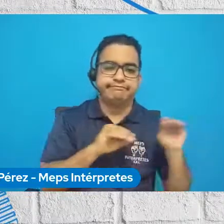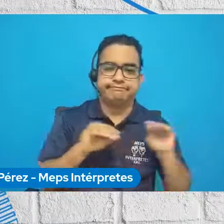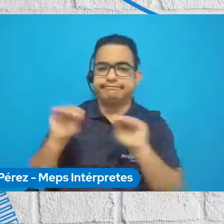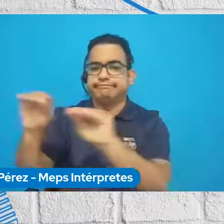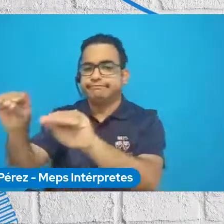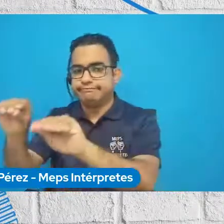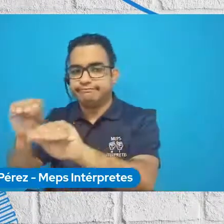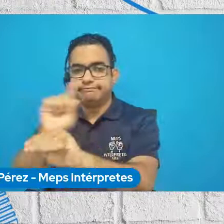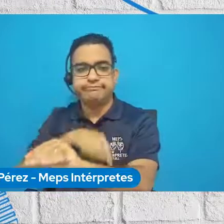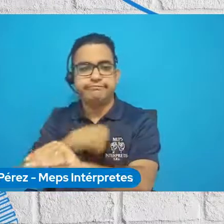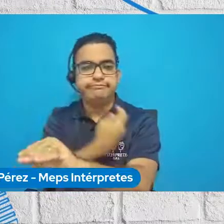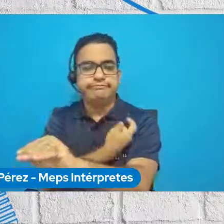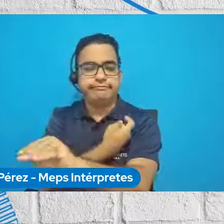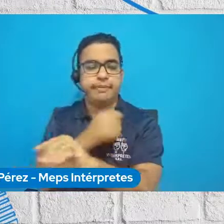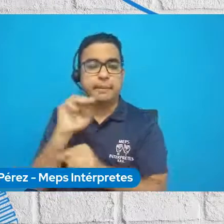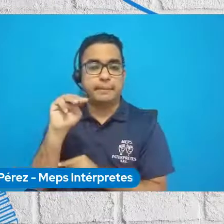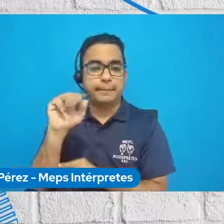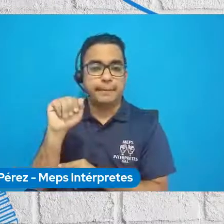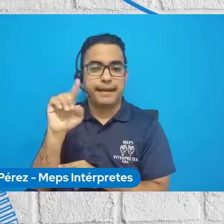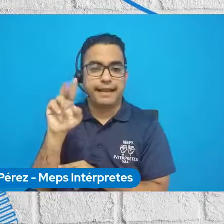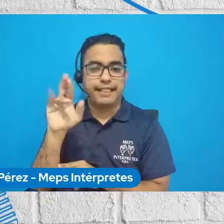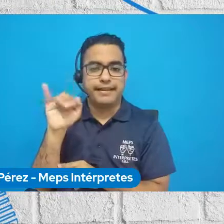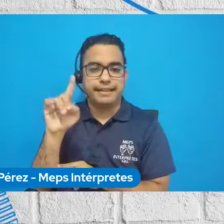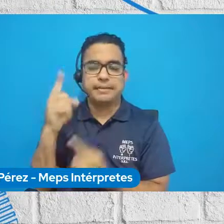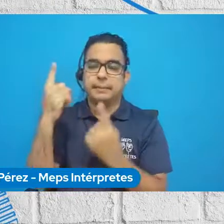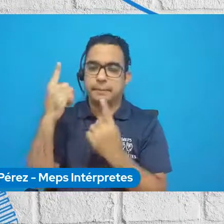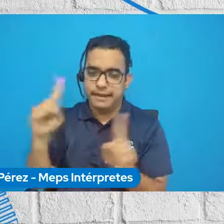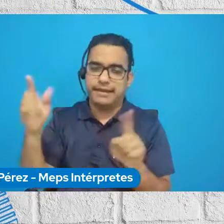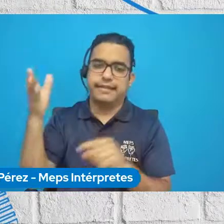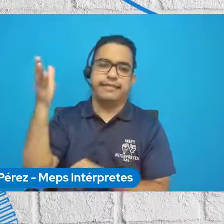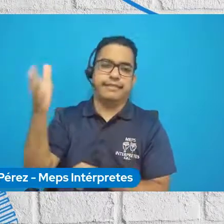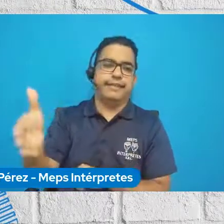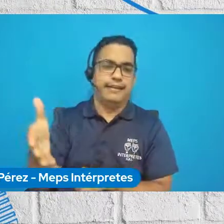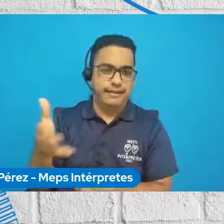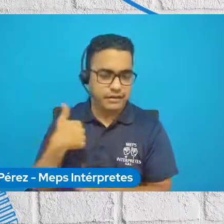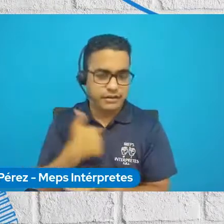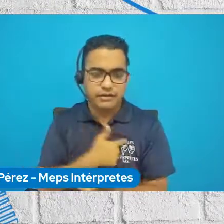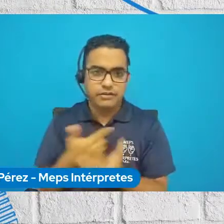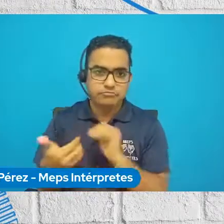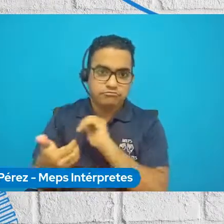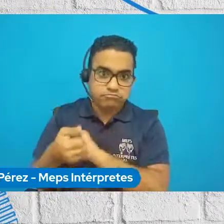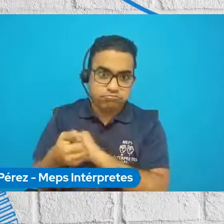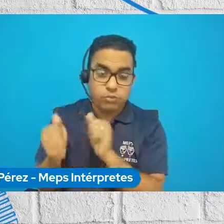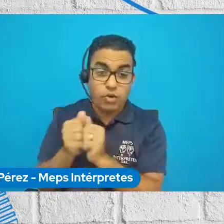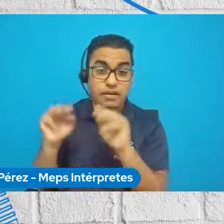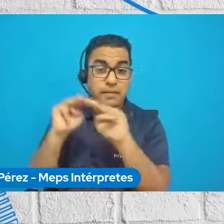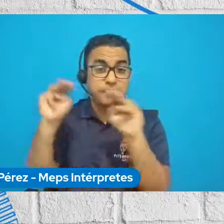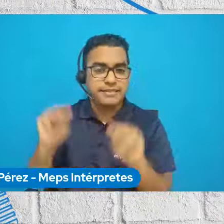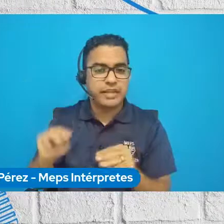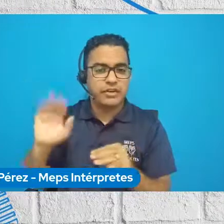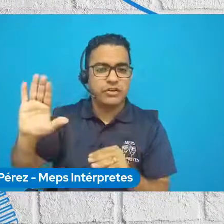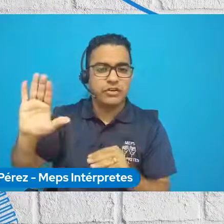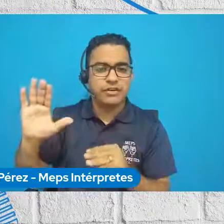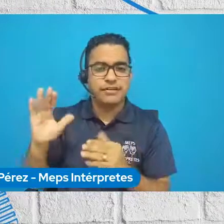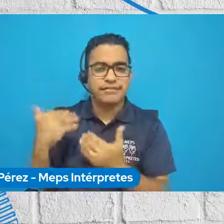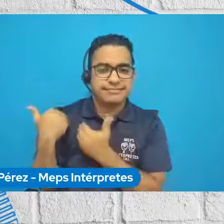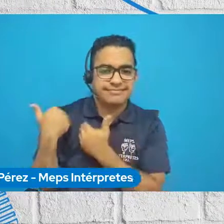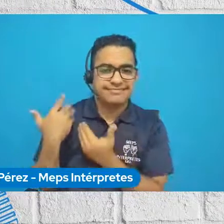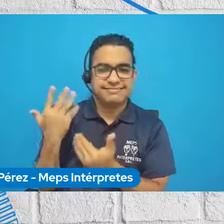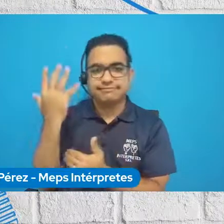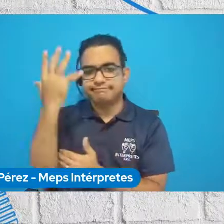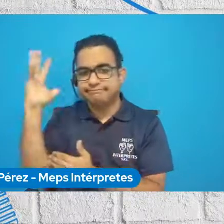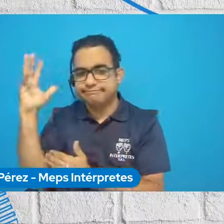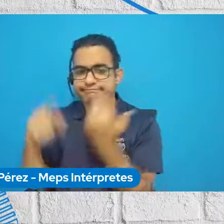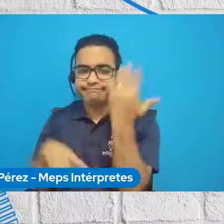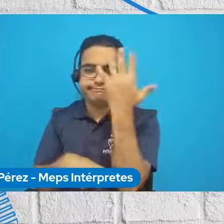Madrid, donde sí se llegó a ejecutar finalmente la COP25, y estuvimos de la mano con el Ministerio de Transición Ecológica por